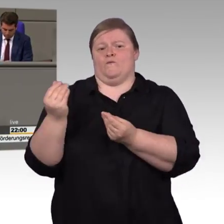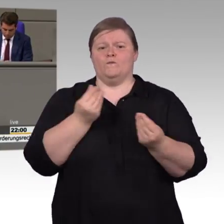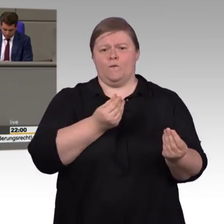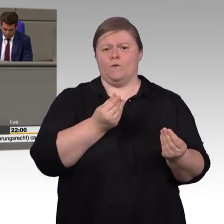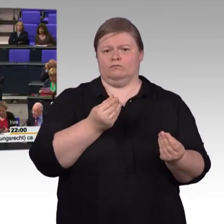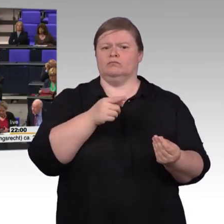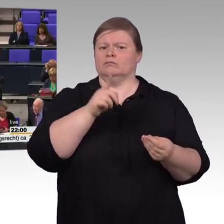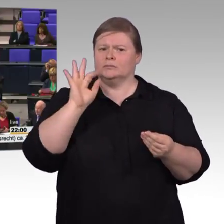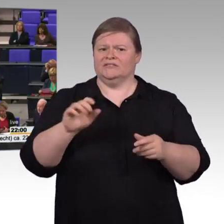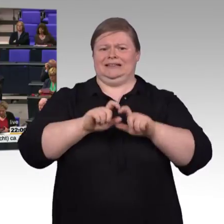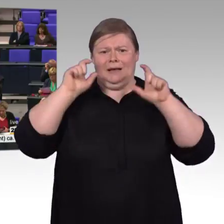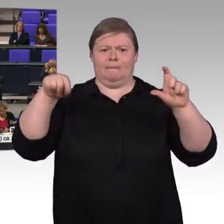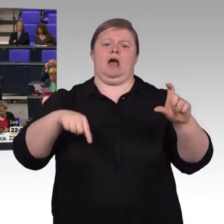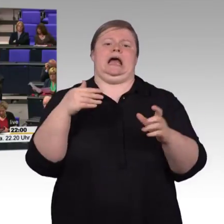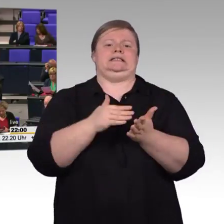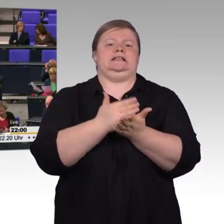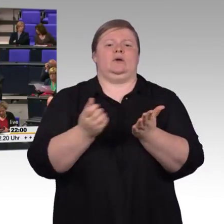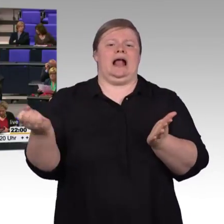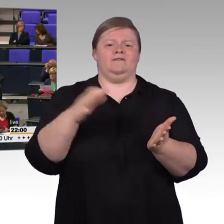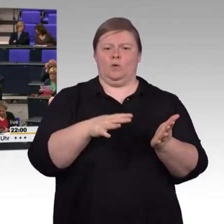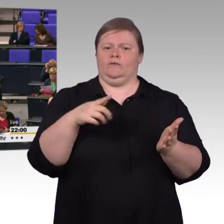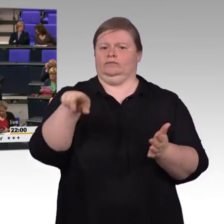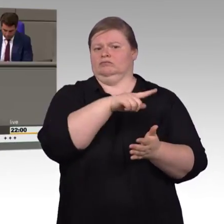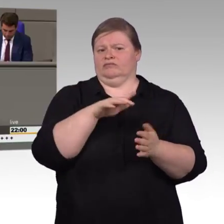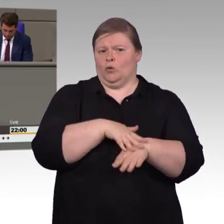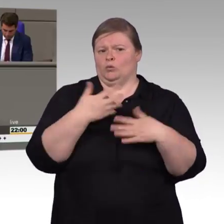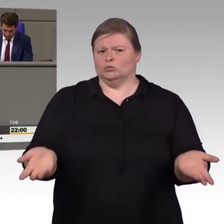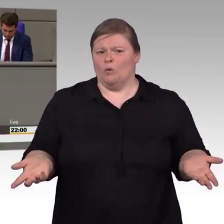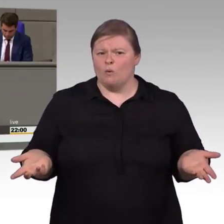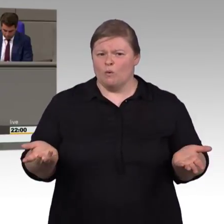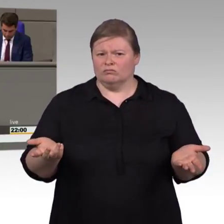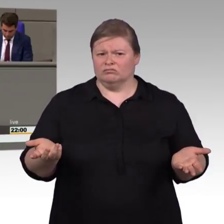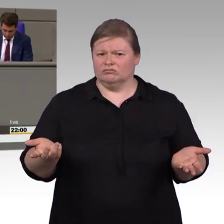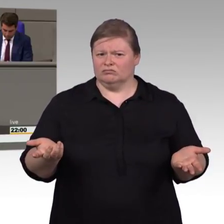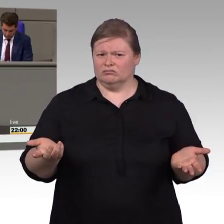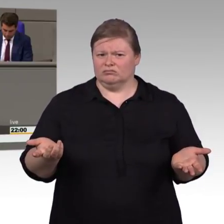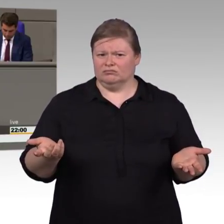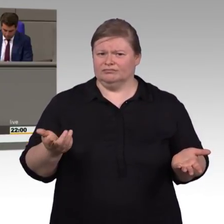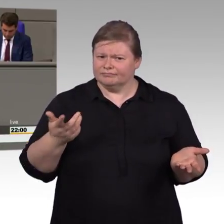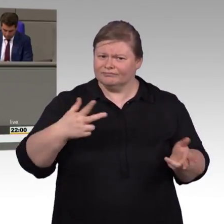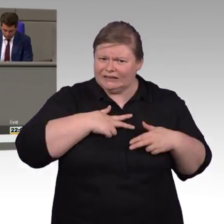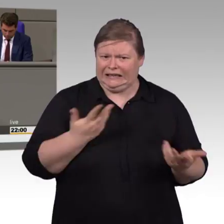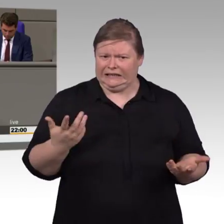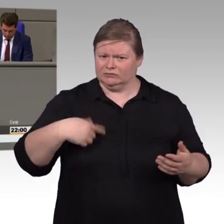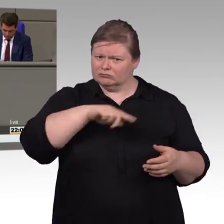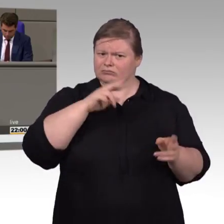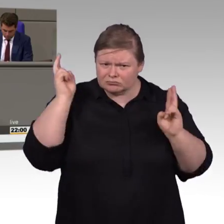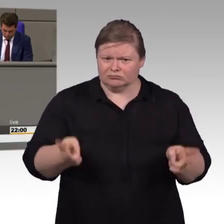Da sich die Privatwirtschaft nicht freiwillig bewegt, müssen wir den Druck erhöhen. Wir wollen die Privatwirtschaft zur Barrierefreiheit verpflichten.